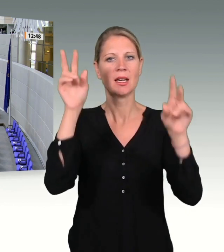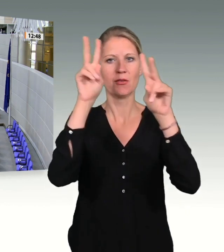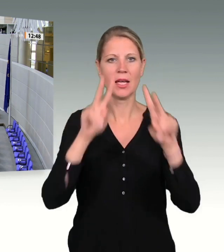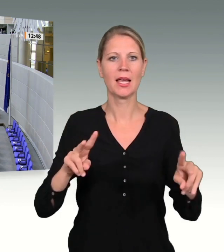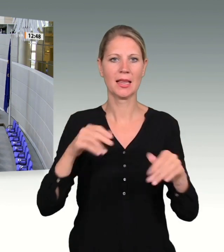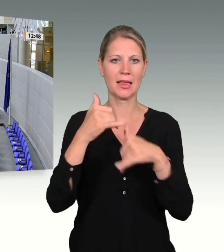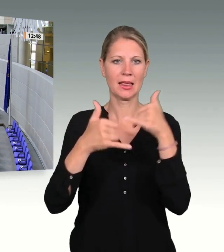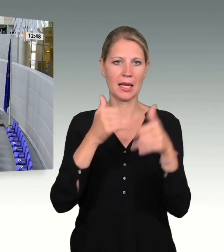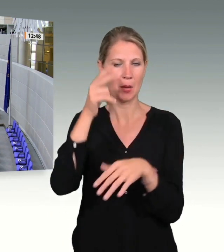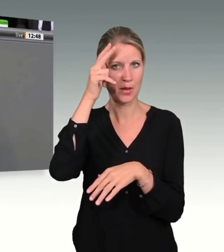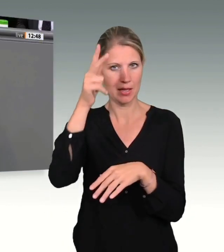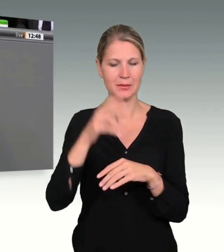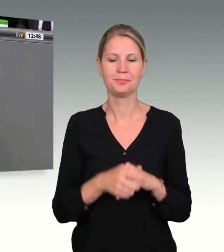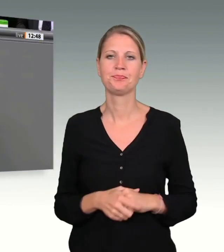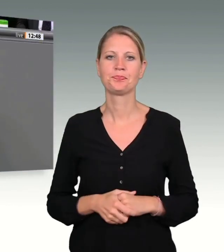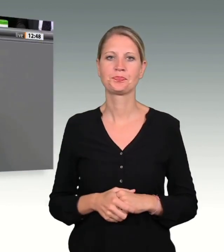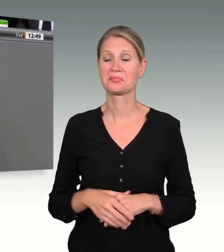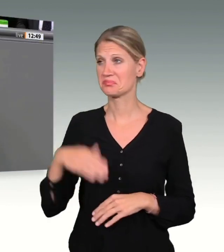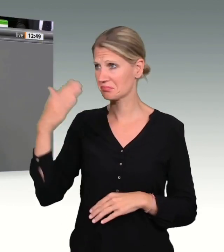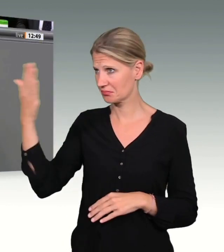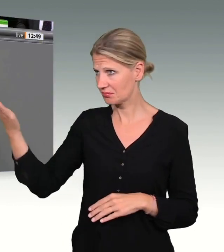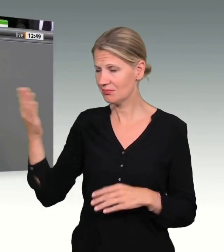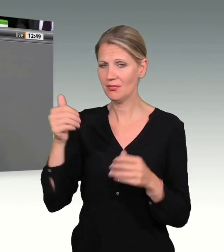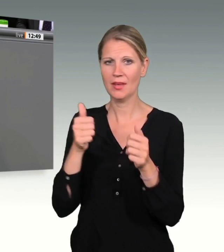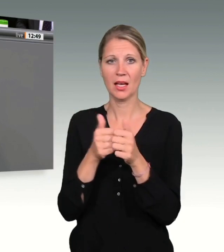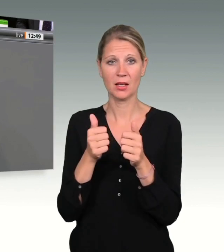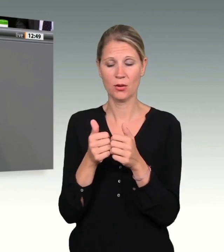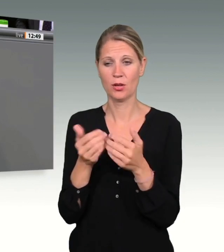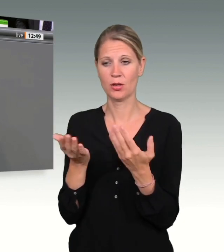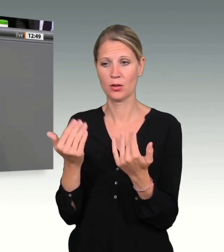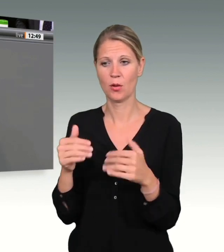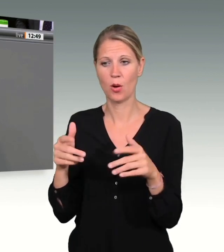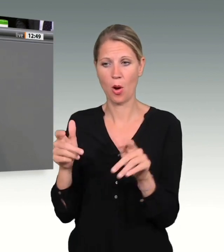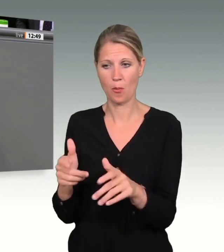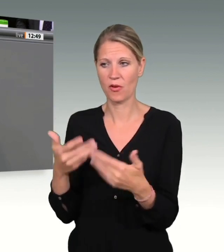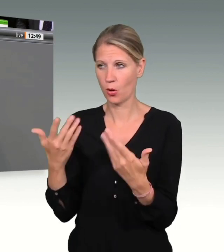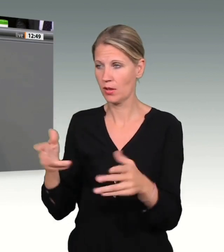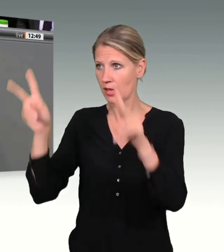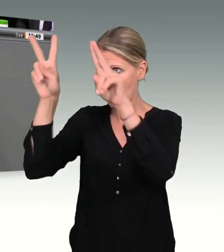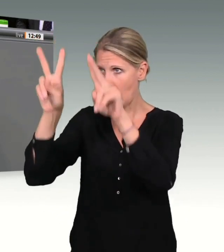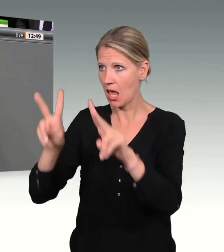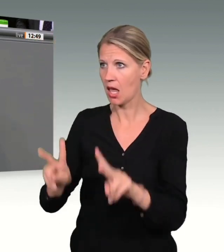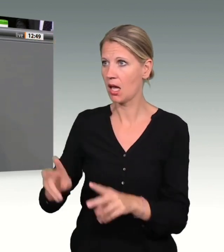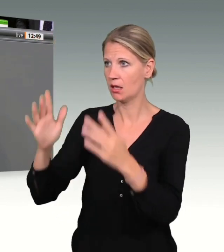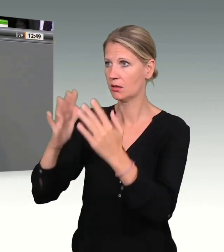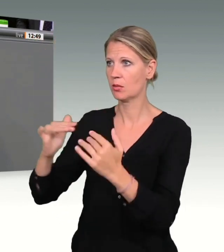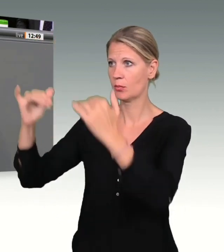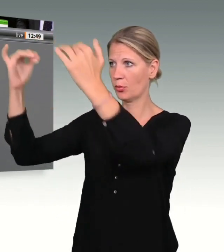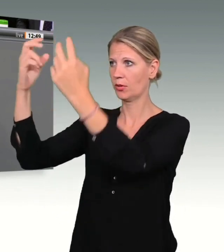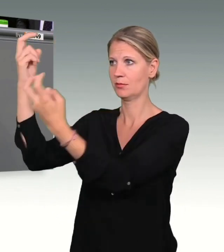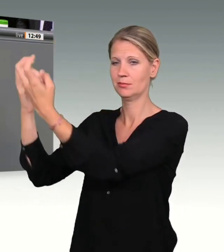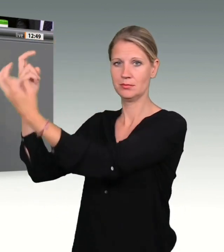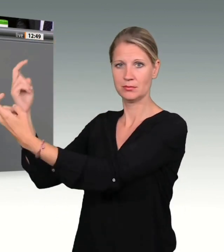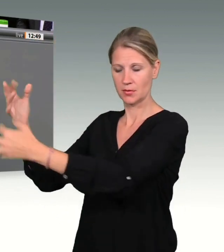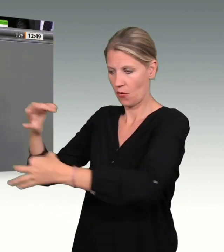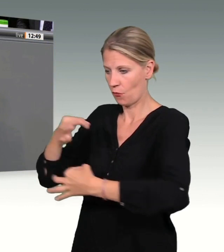Dass Sie als Angehöriger der Opfer heute auf der Ehrentribüne Platz genommen haben, ist für uns eine Ehre, weil es